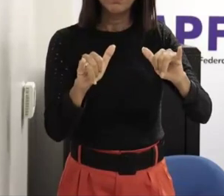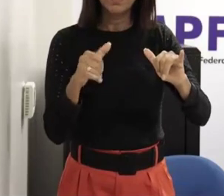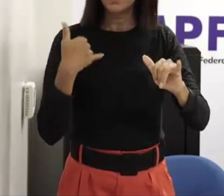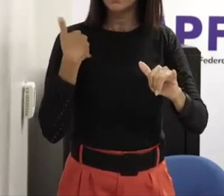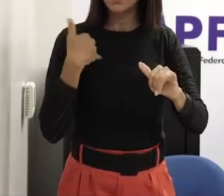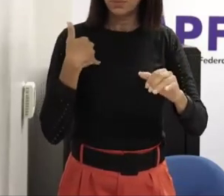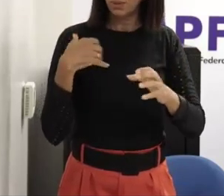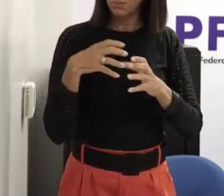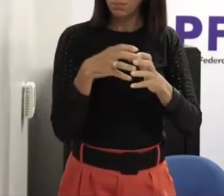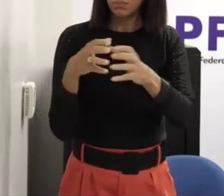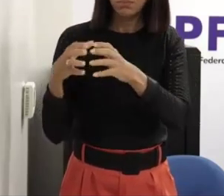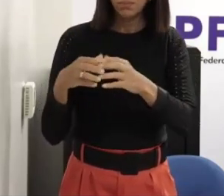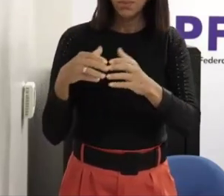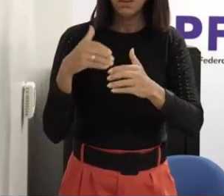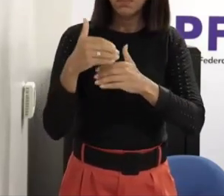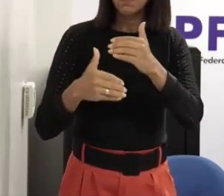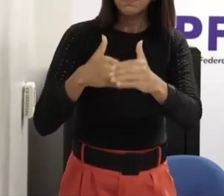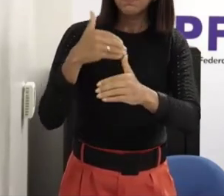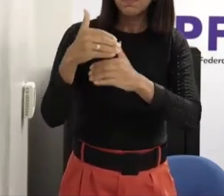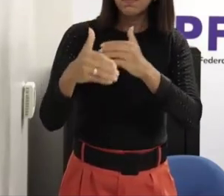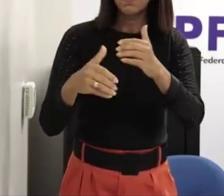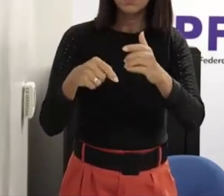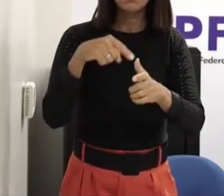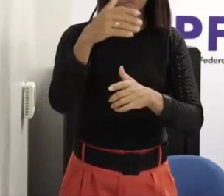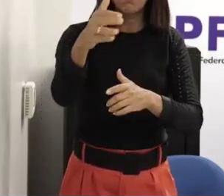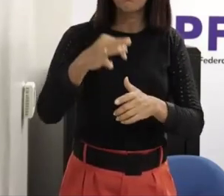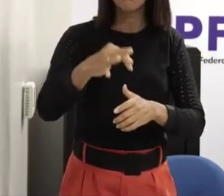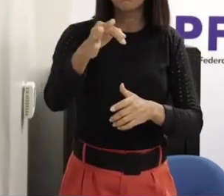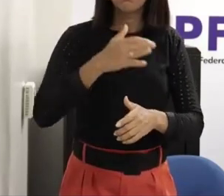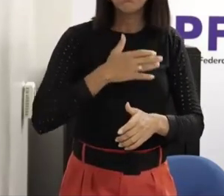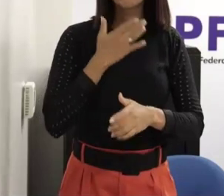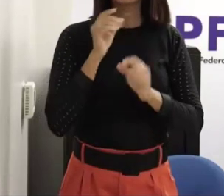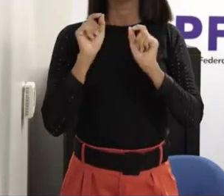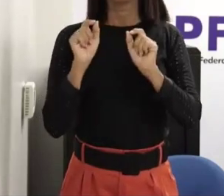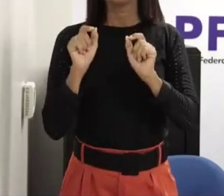pessoas que vivenciaram um horror né nesse aspecto